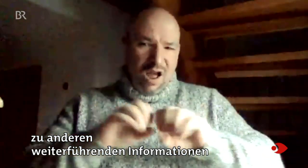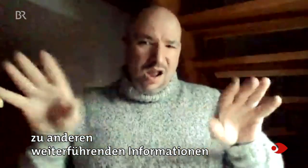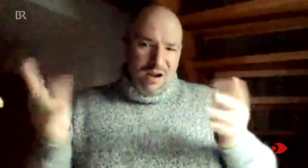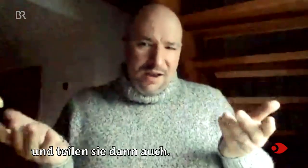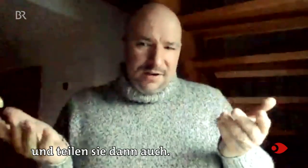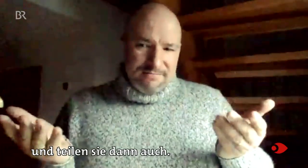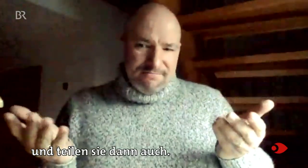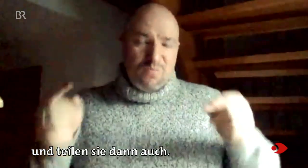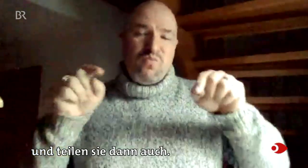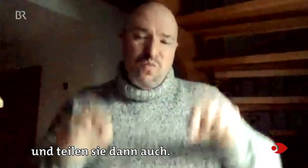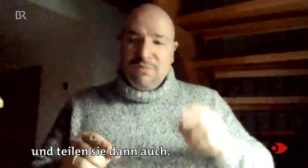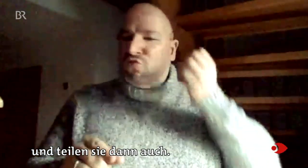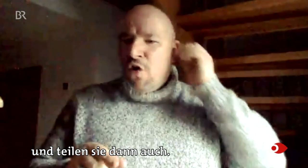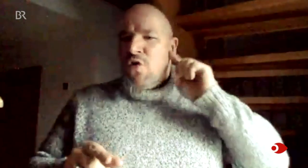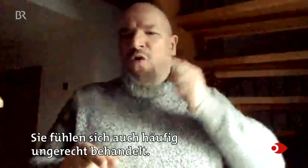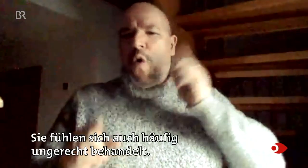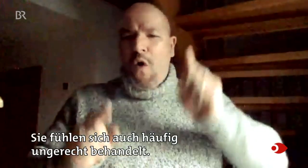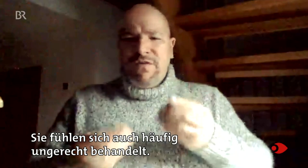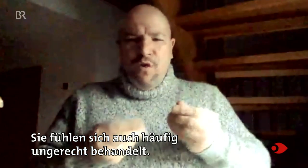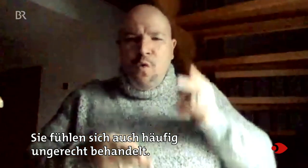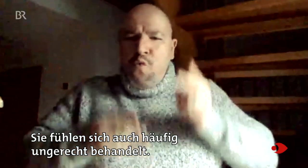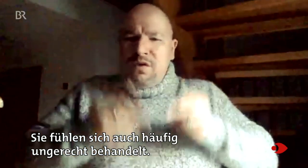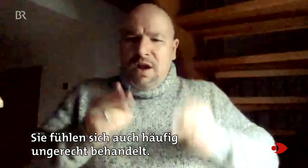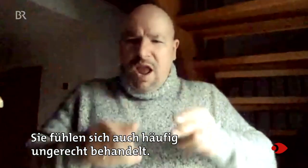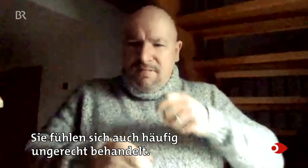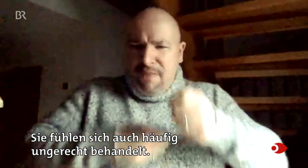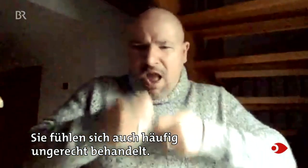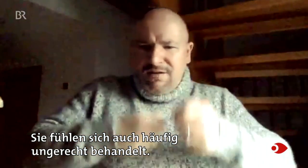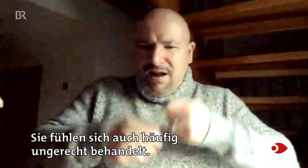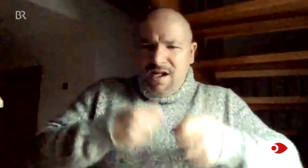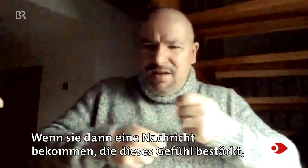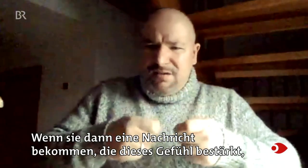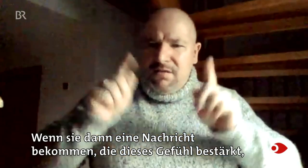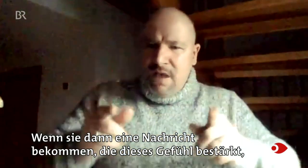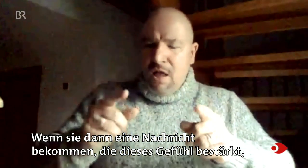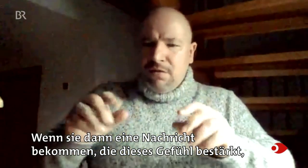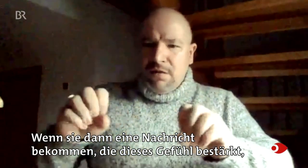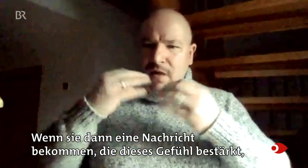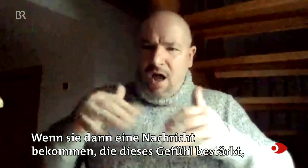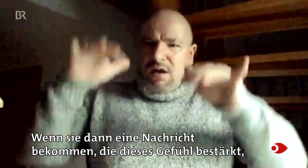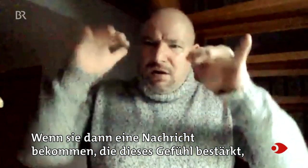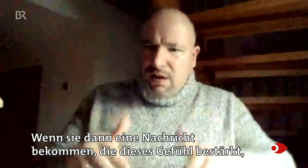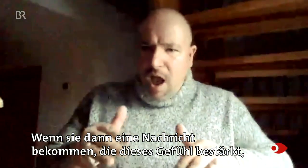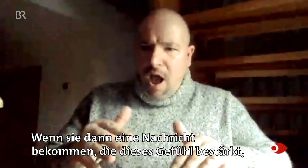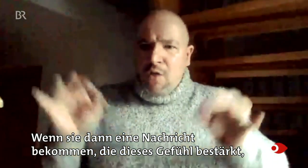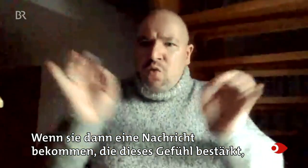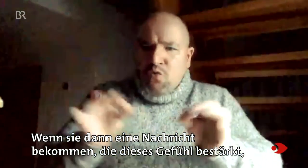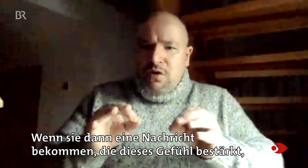und teilen sie dann auch. Sie fühlen sich auch häufig ungerecht behandelt. Wenn sie dann eine Nachricht bekommen, die dieses Gefühl bestärkt,